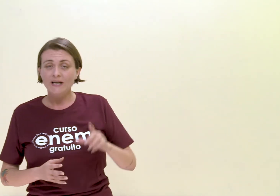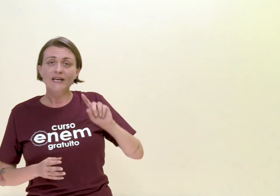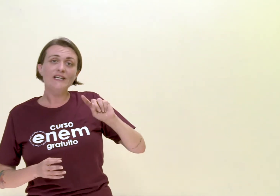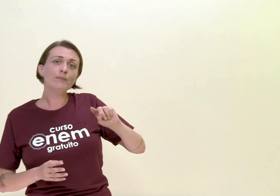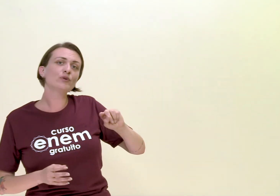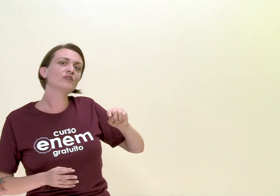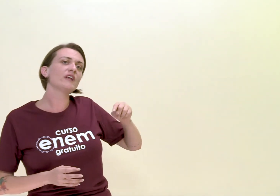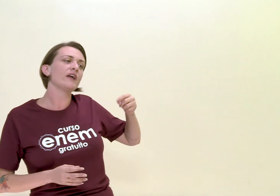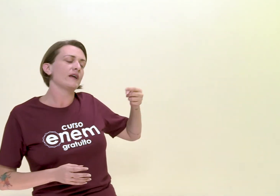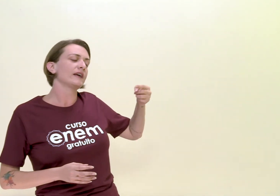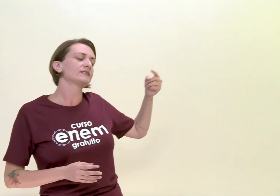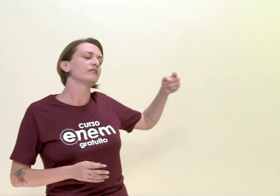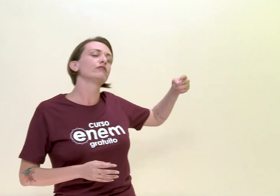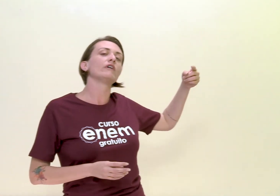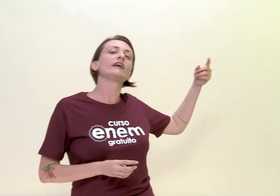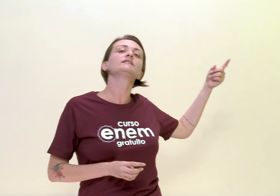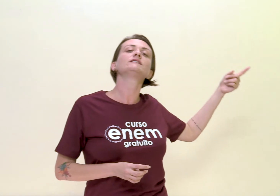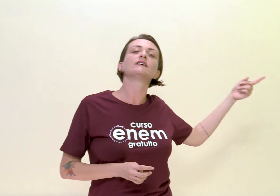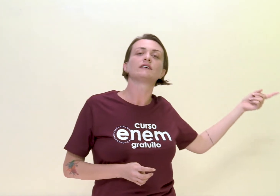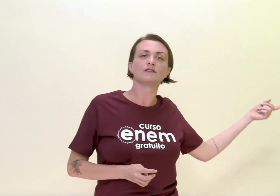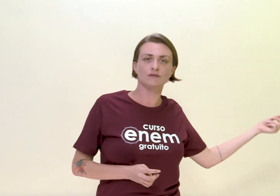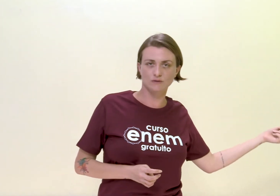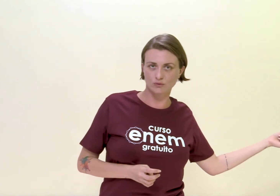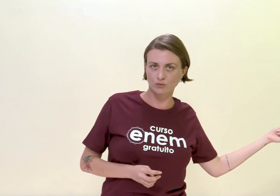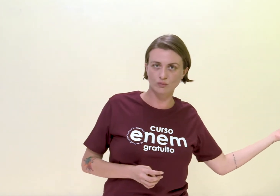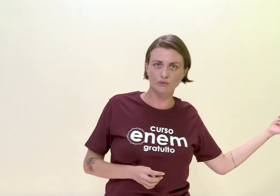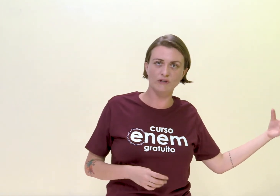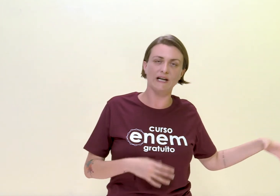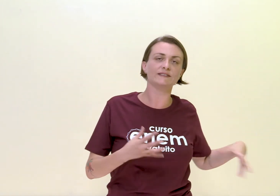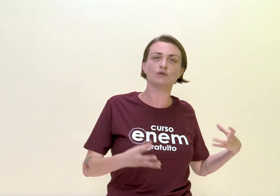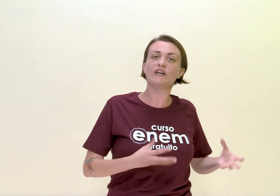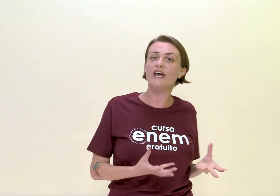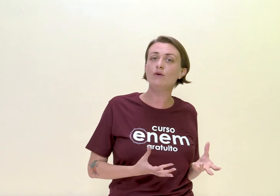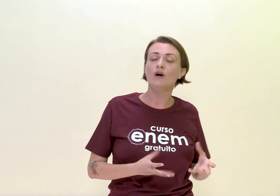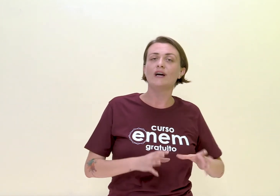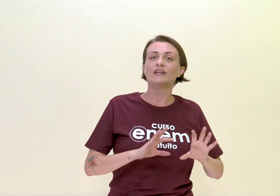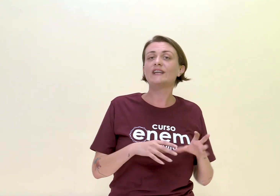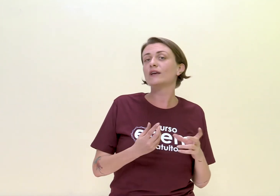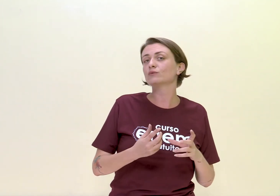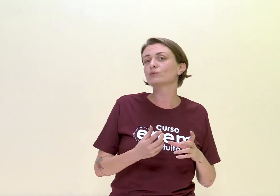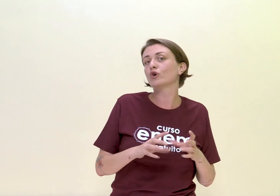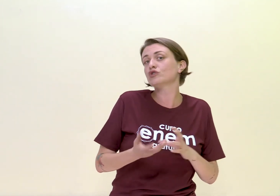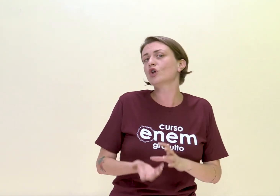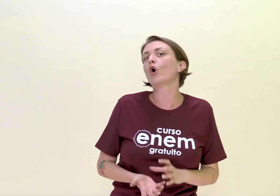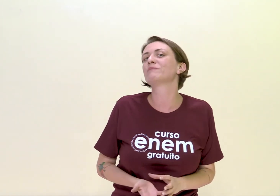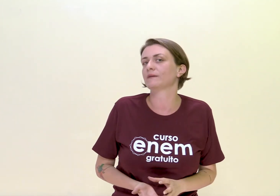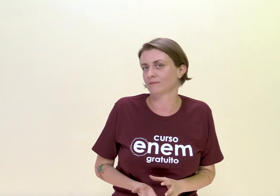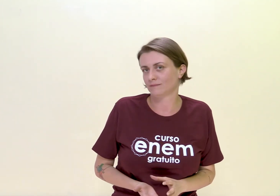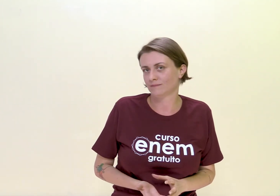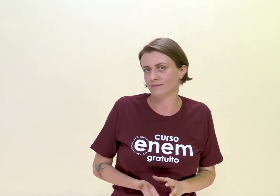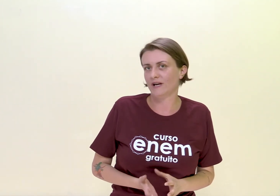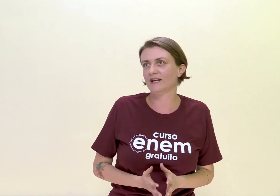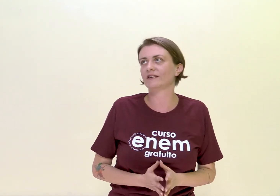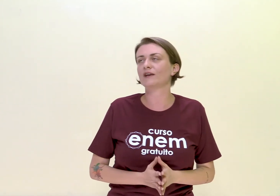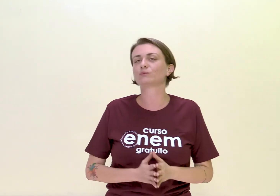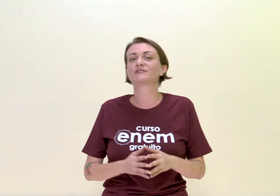que por ter essa influência do clássico grego, tem um codinome, ele tem um